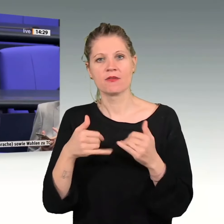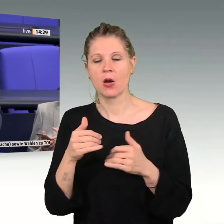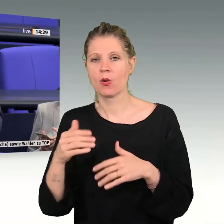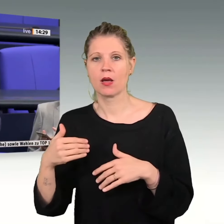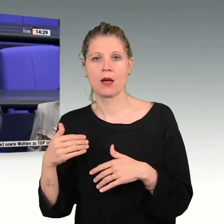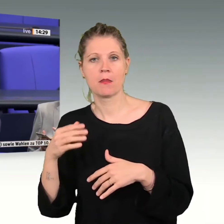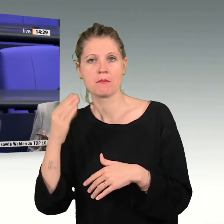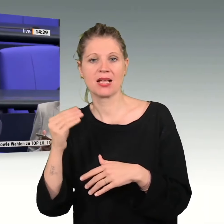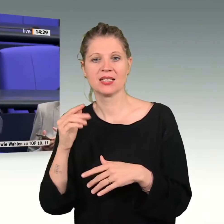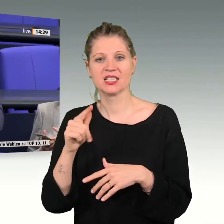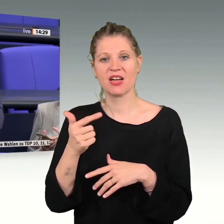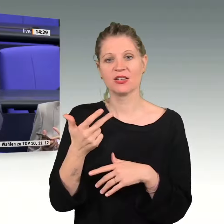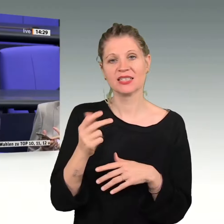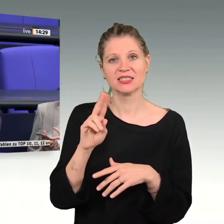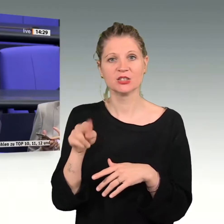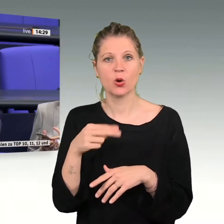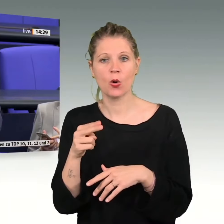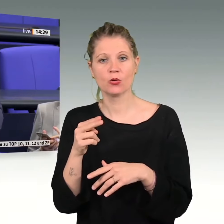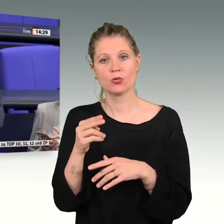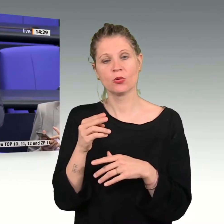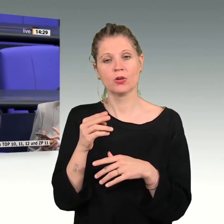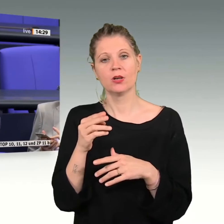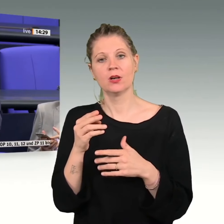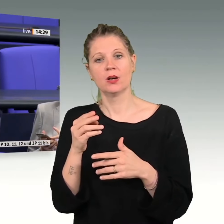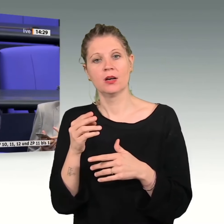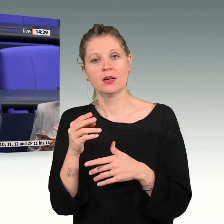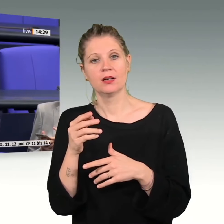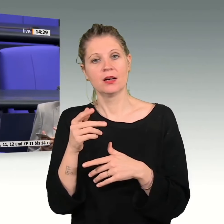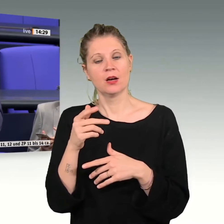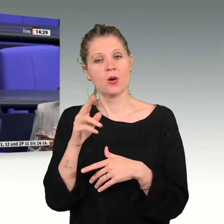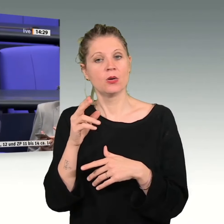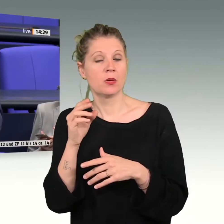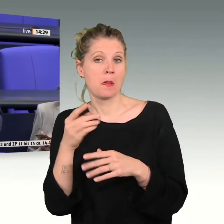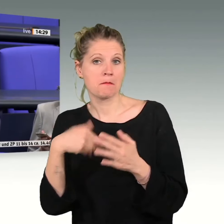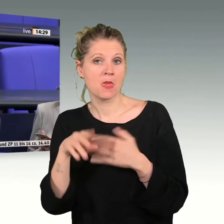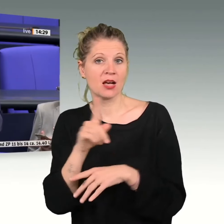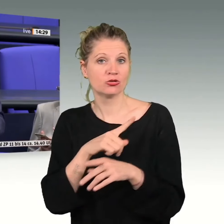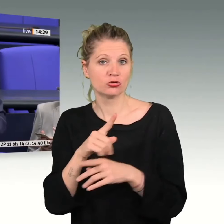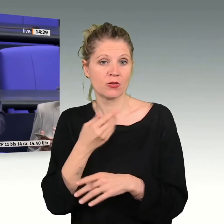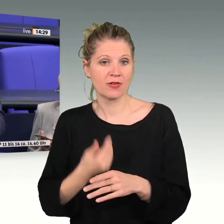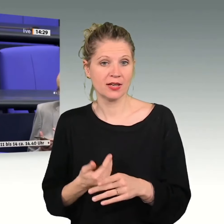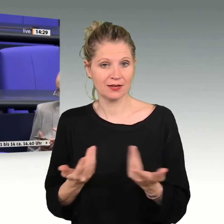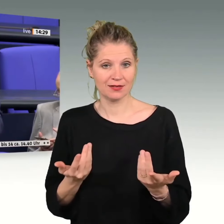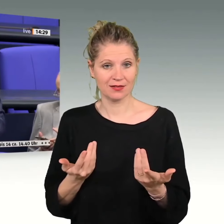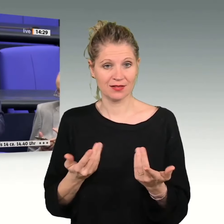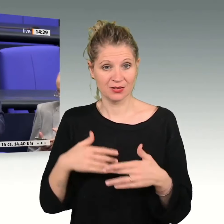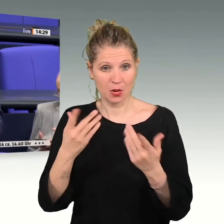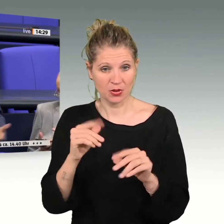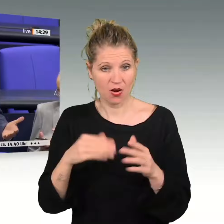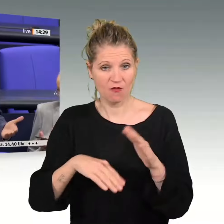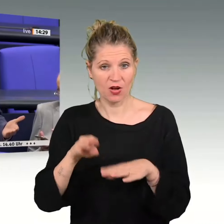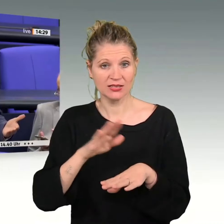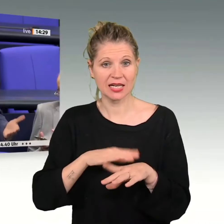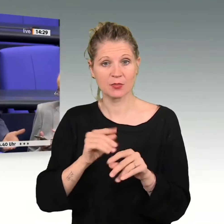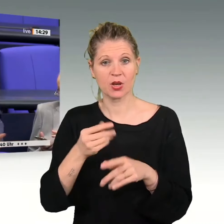Cent die Stunde mehr. Bei Vollzeit heißt das bei 100 Arbeitsstunden 32 Euro mehr. Das ist das, was Sie sagen, wo Sie